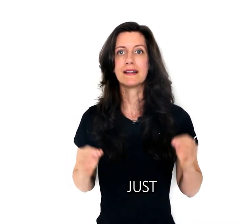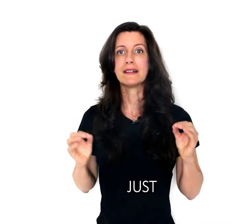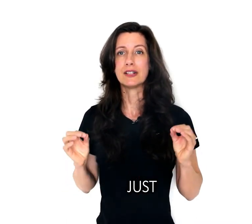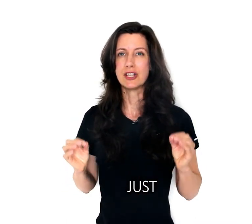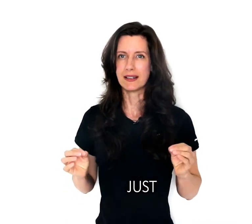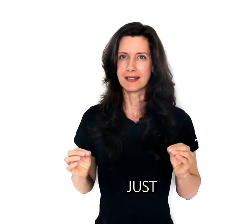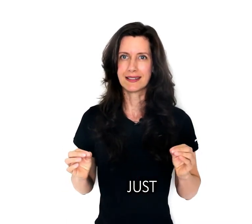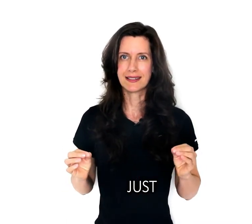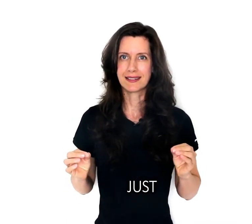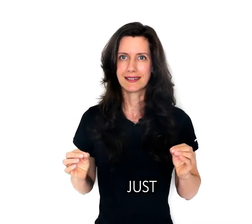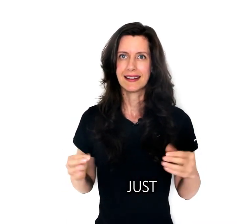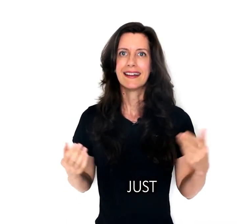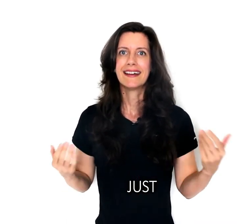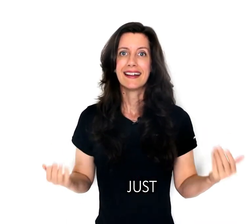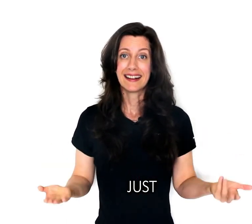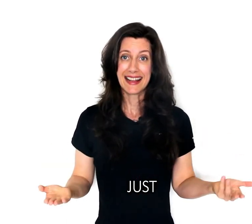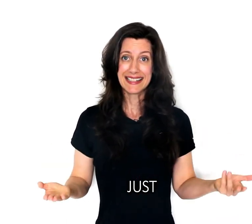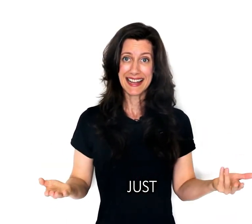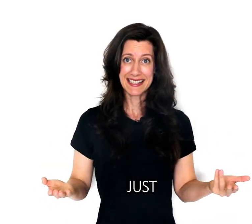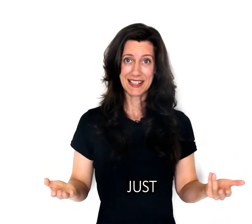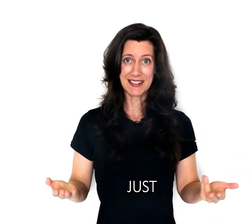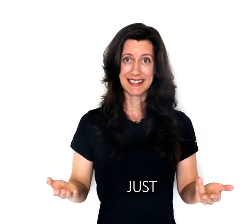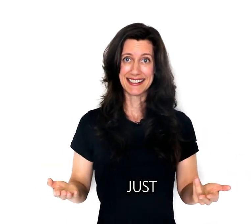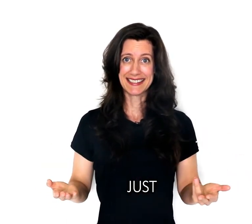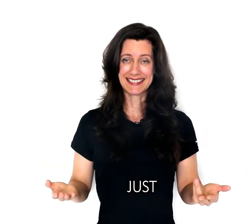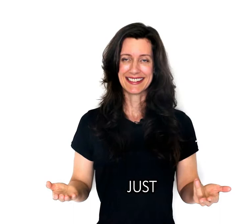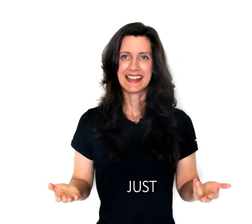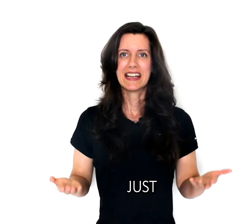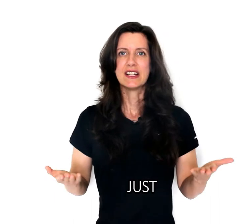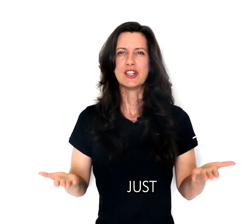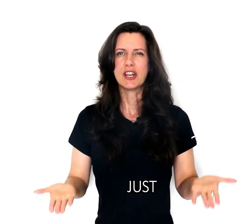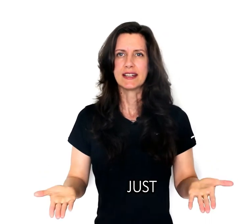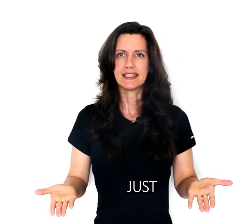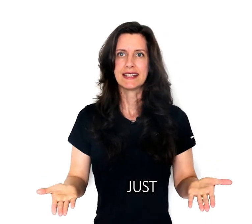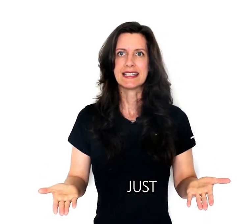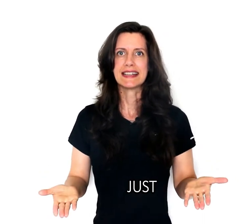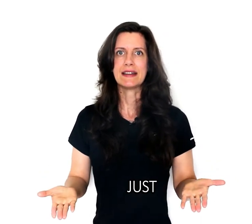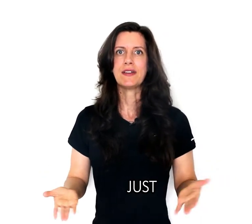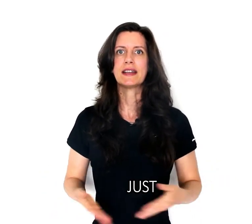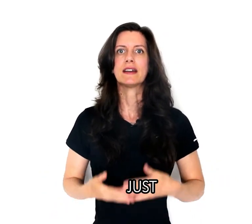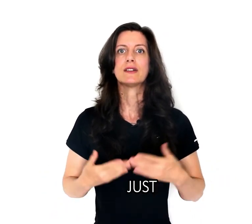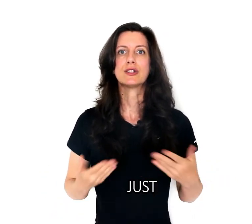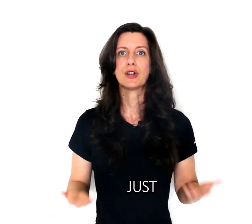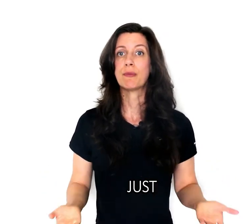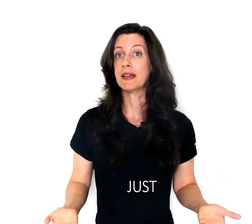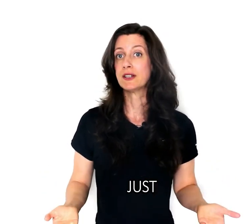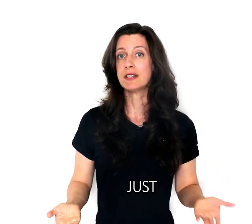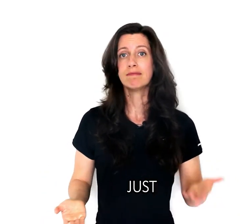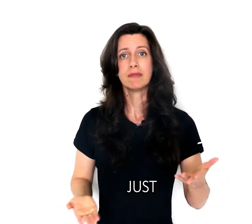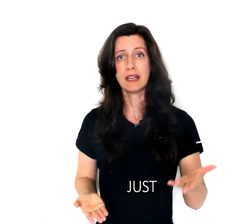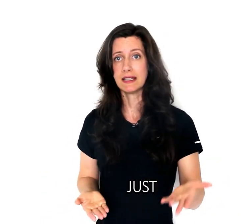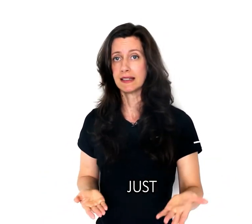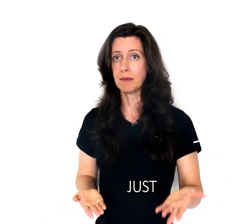just. Let's get started! Just significa somente, exatamente,